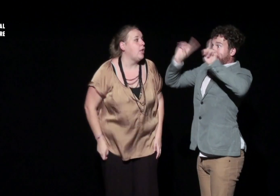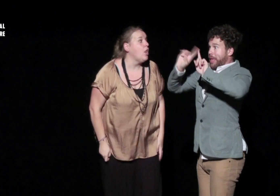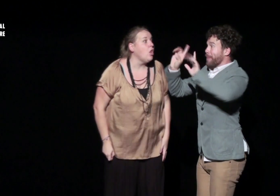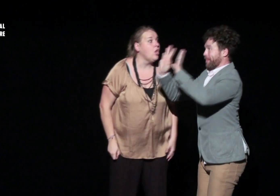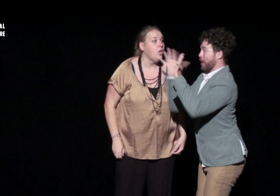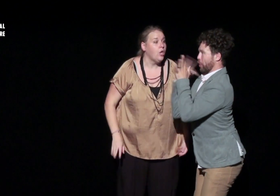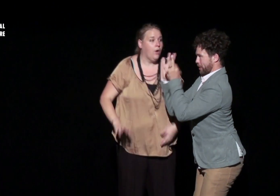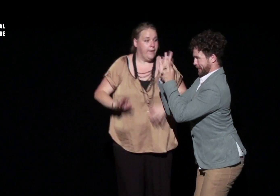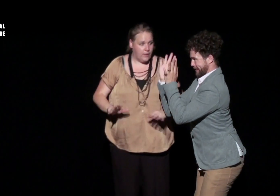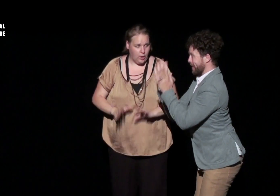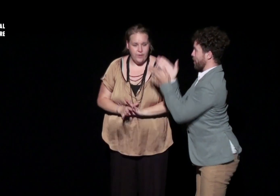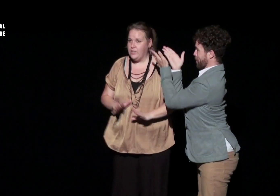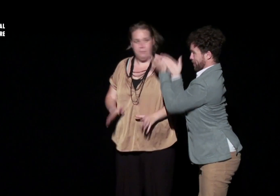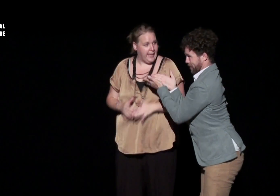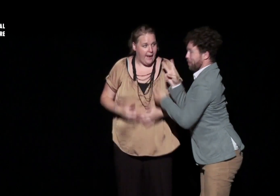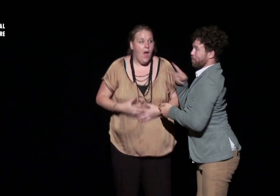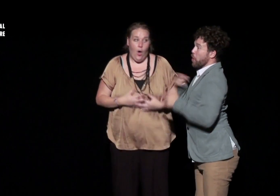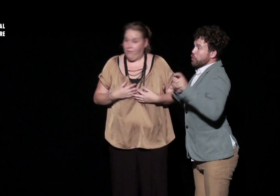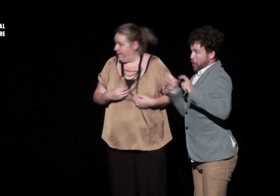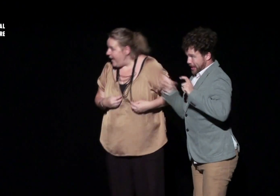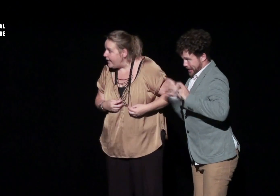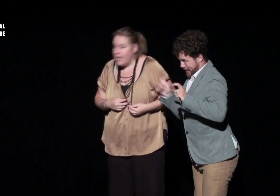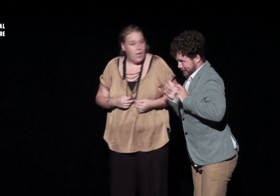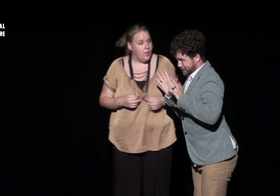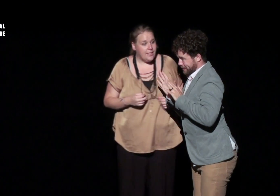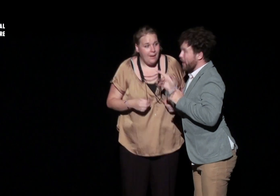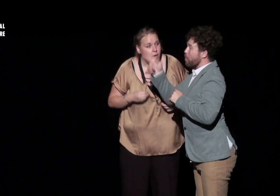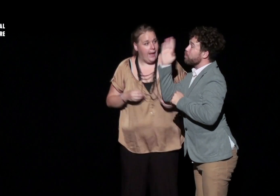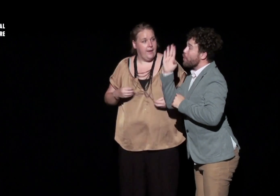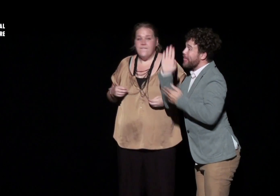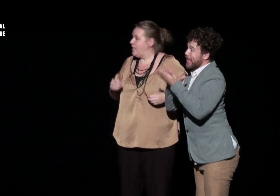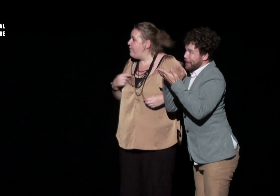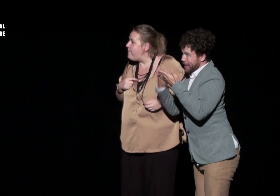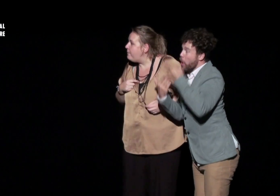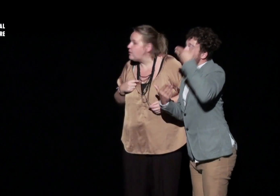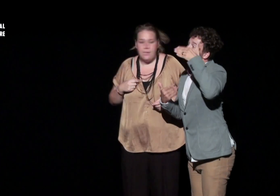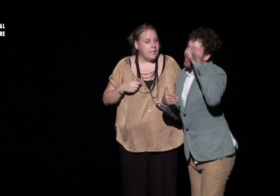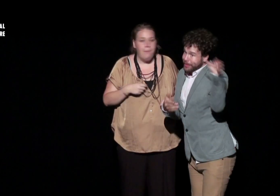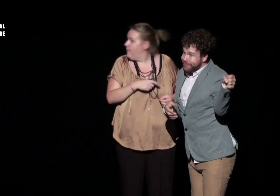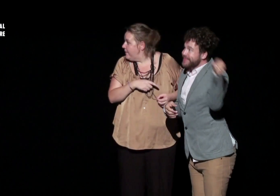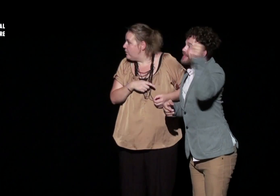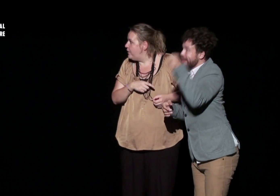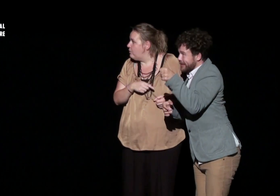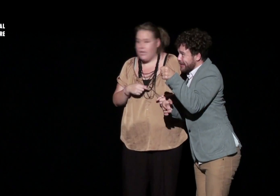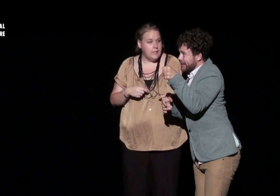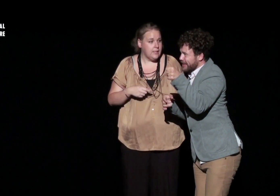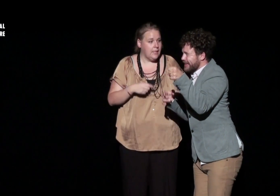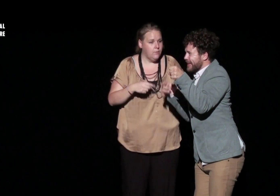non non non non ! Je vais vous expliquer ! Fabienne, c'est ma collègue ! Non je dis Fabienne parce que c'est moi qui parle mais parce qu'en fait je vais prendre deux...